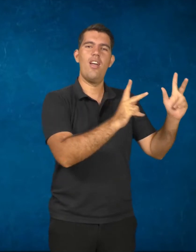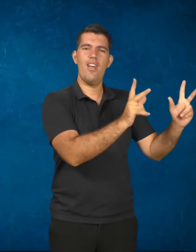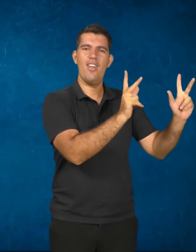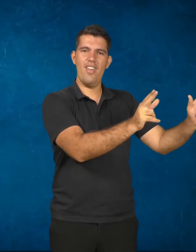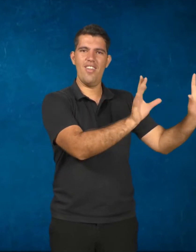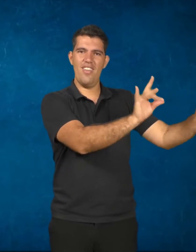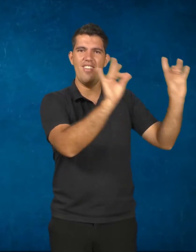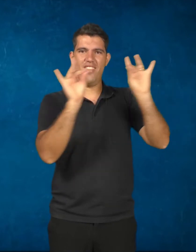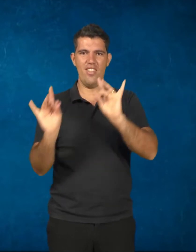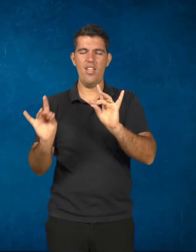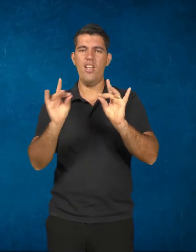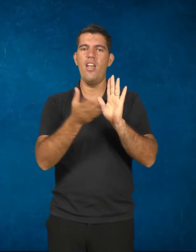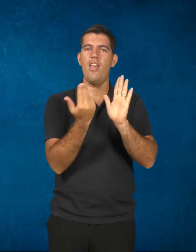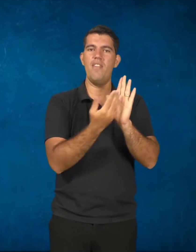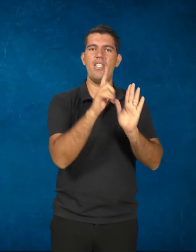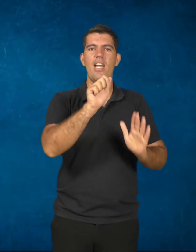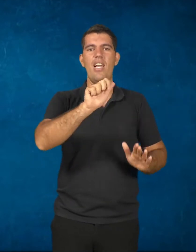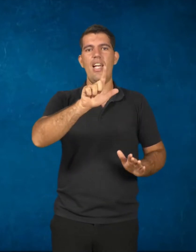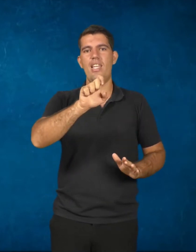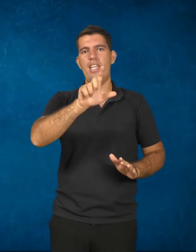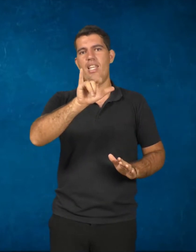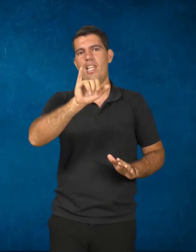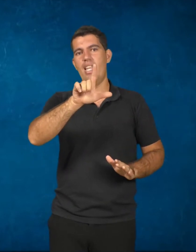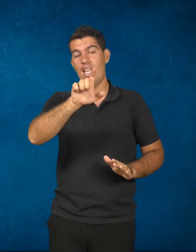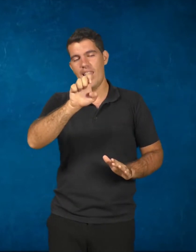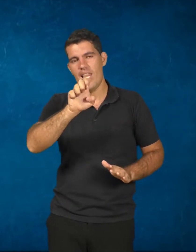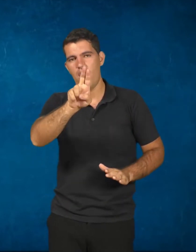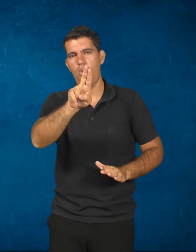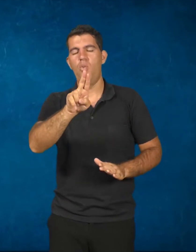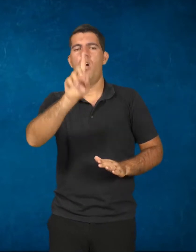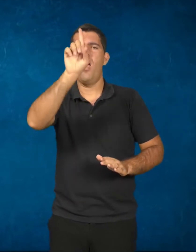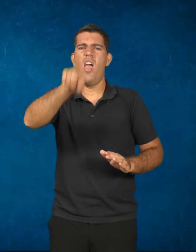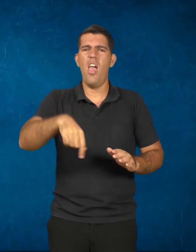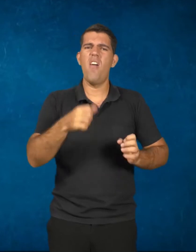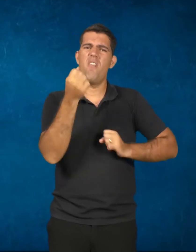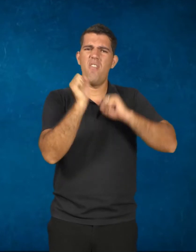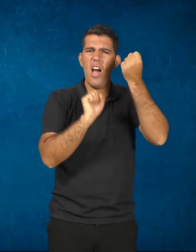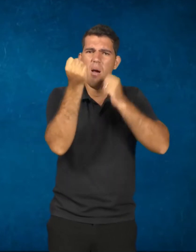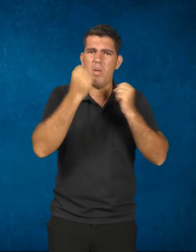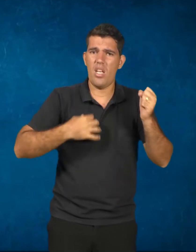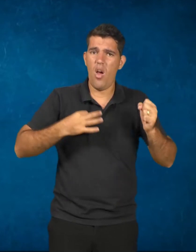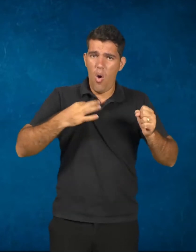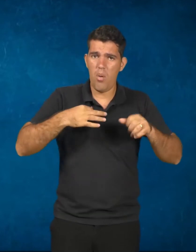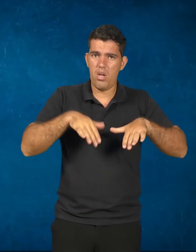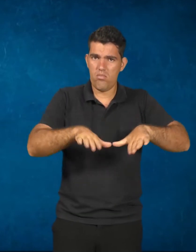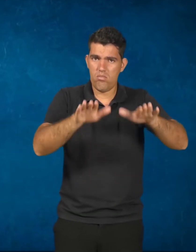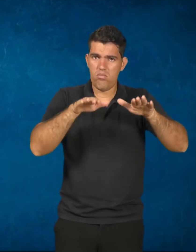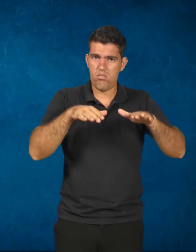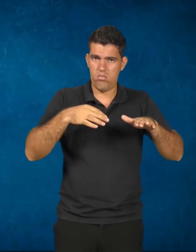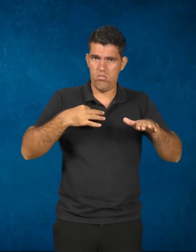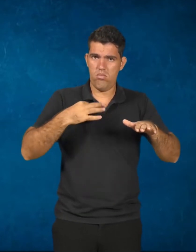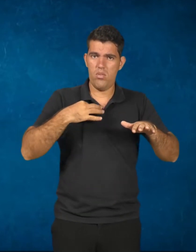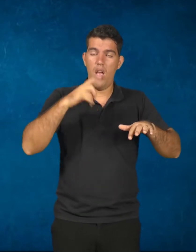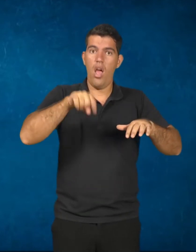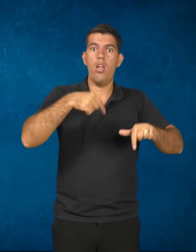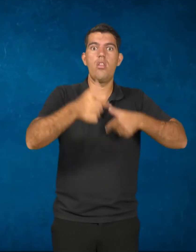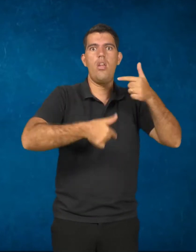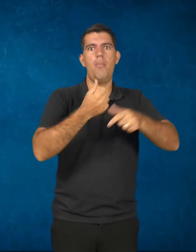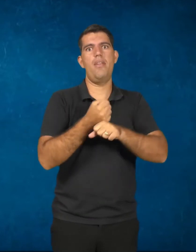fábricas, as empresas do vestuário brasileira que apresentam trabalho escravo, que